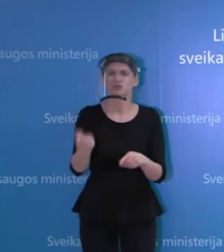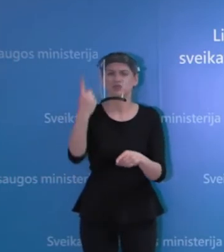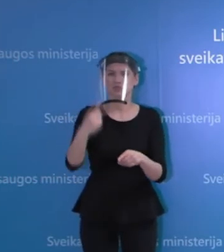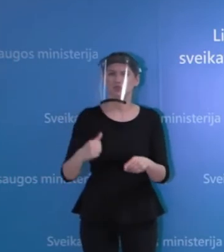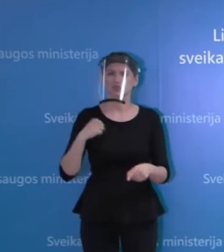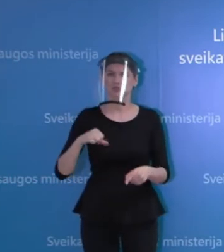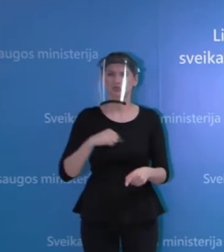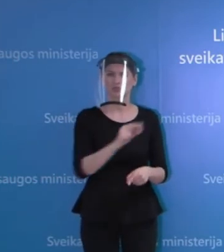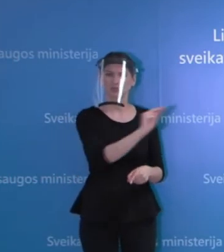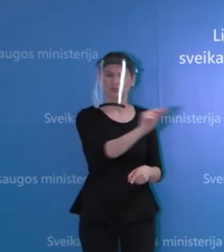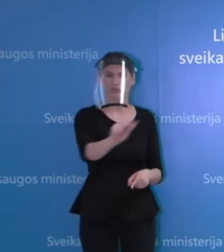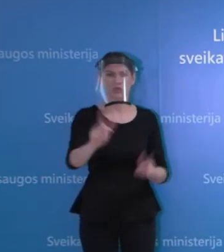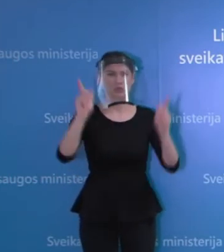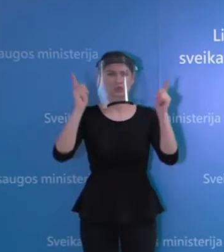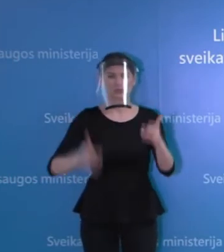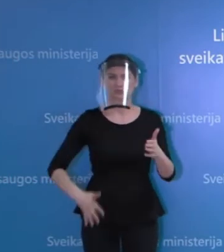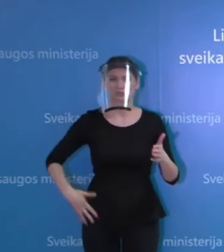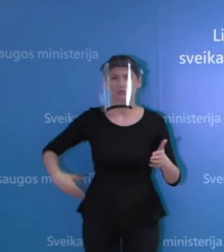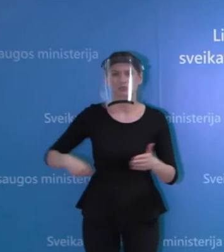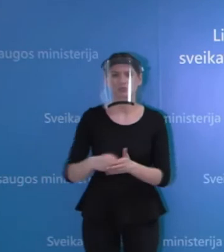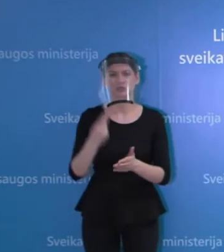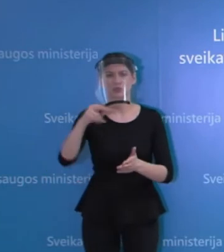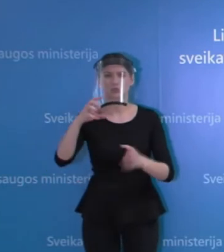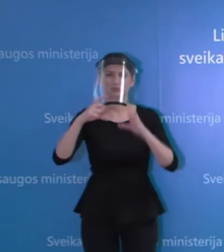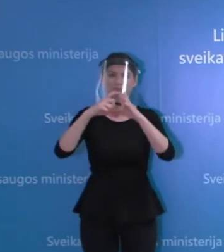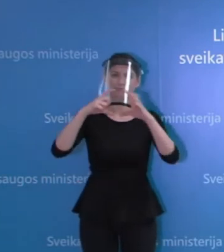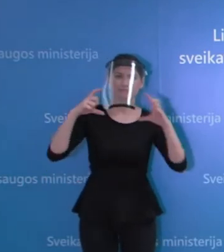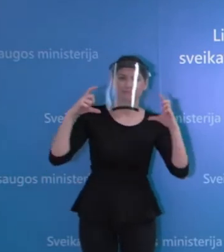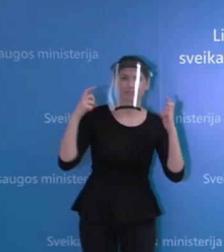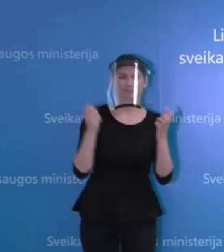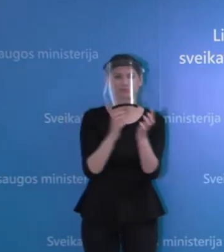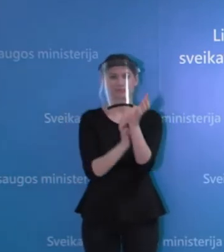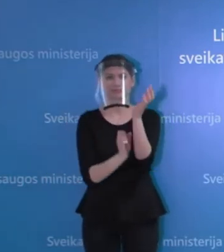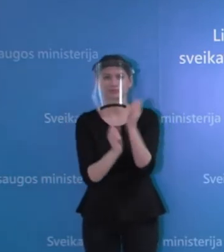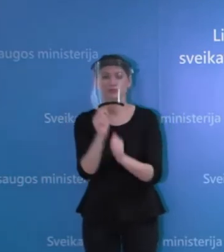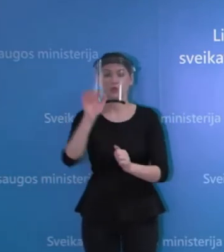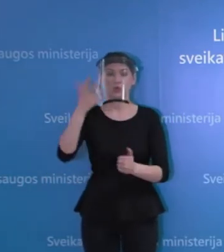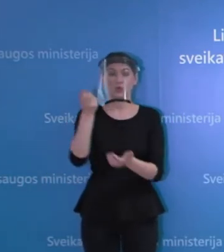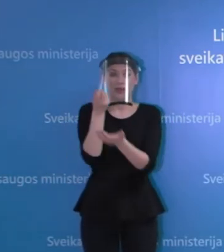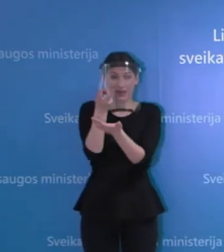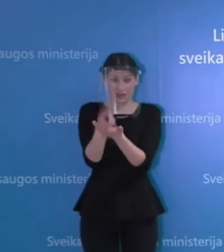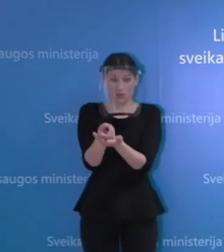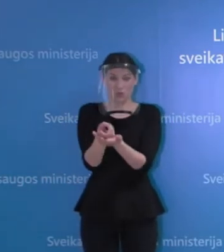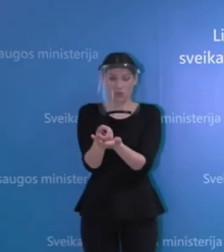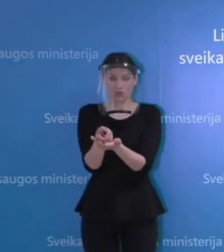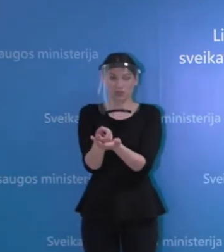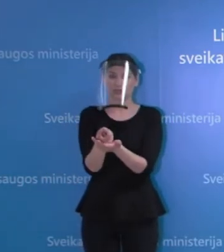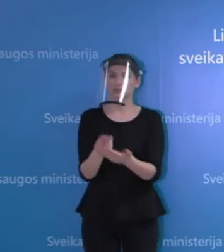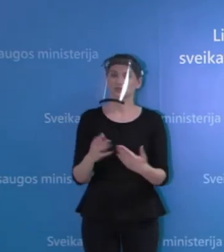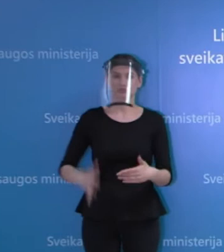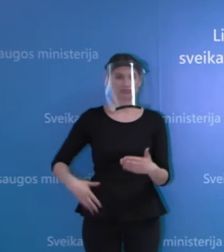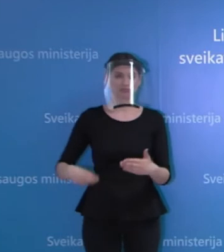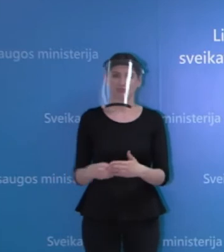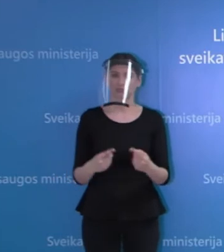pacientai tikrai neturi mokėti už jokias asmens apsaugos priemonės medicinos personalui. Sveikatos